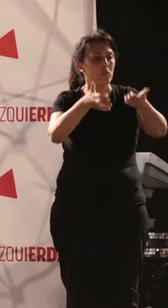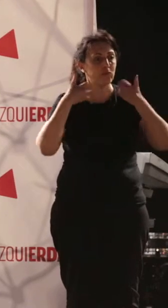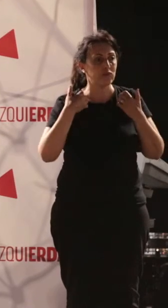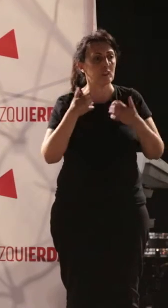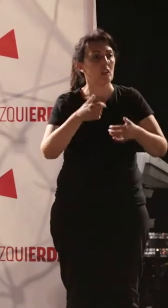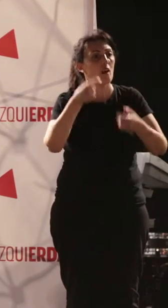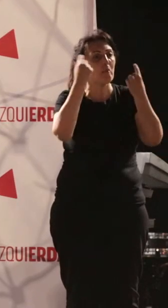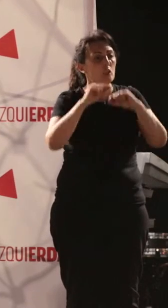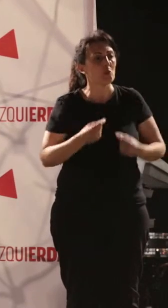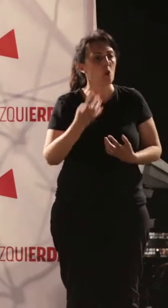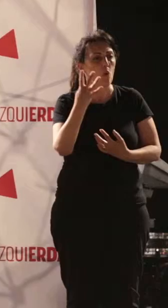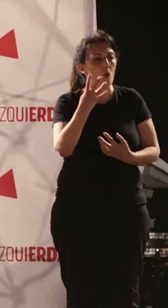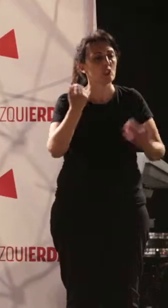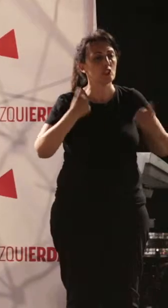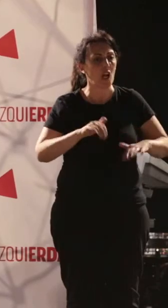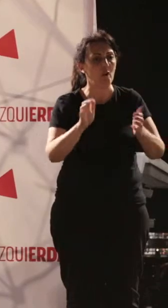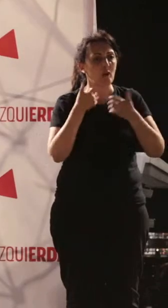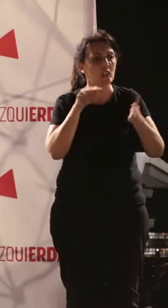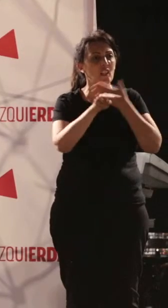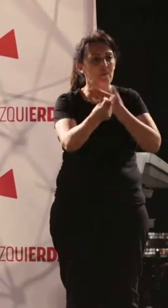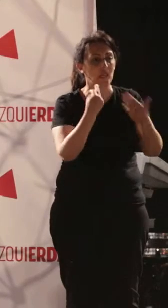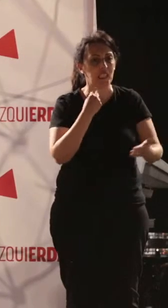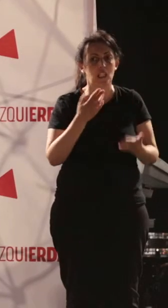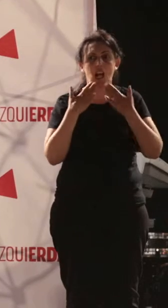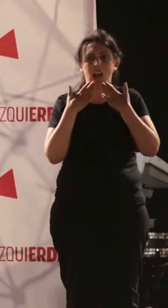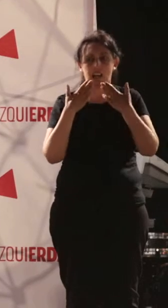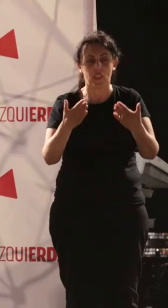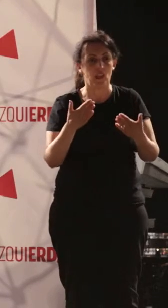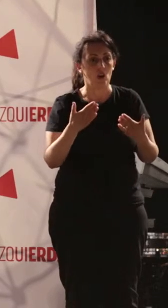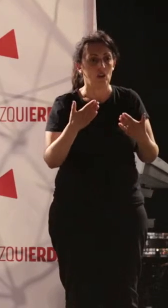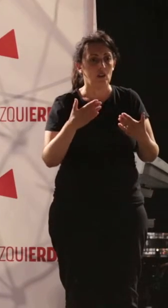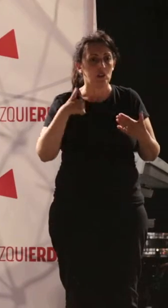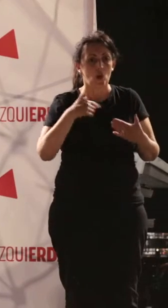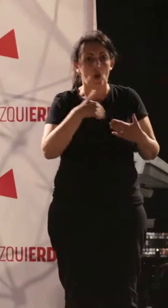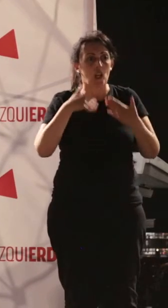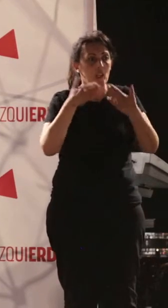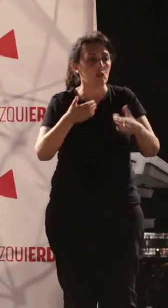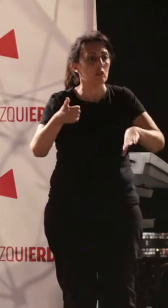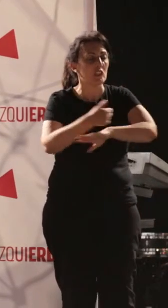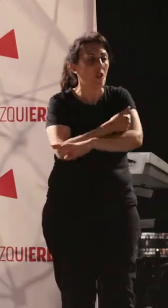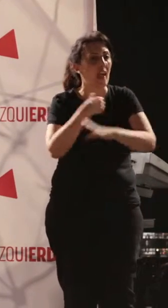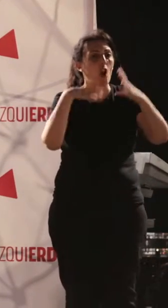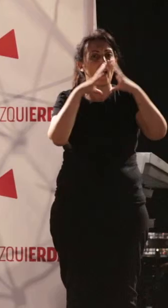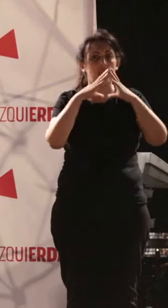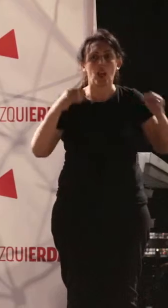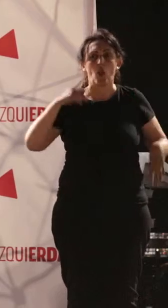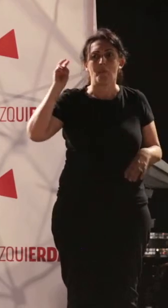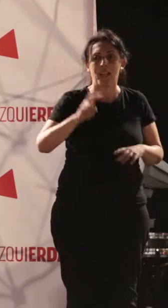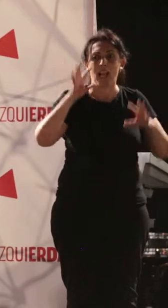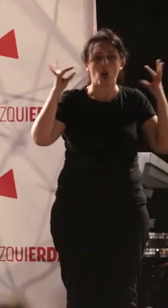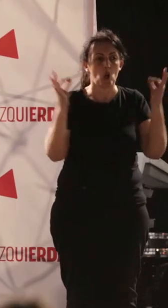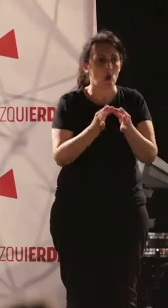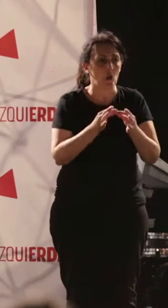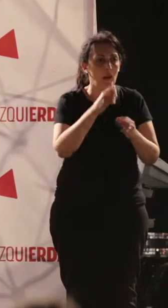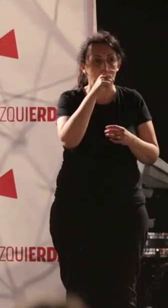transparencia. Esos son los hechos. Y queremos agradecerlo. Yo quiero agradecerlo. Como un ciudadano andaluz que viene a Córdoba,